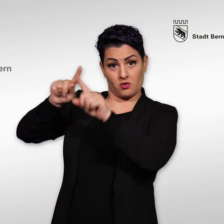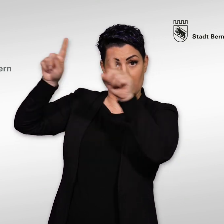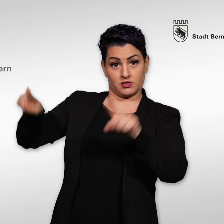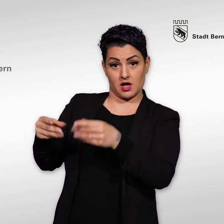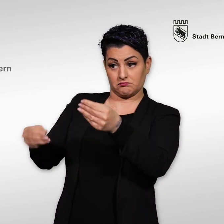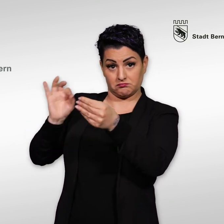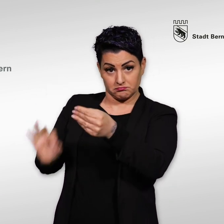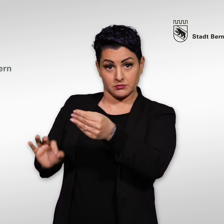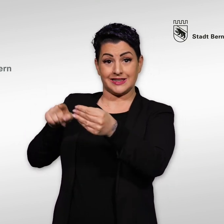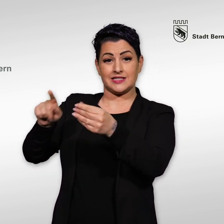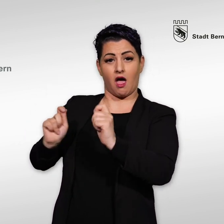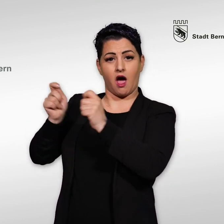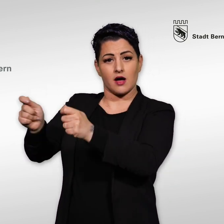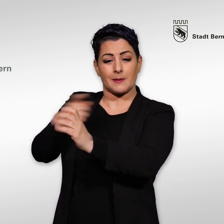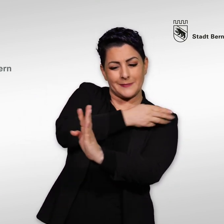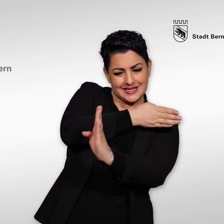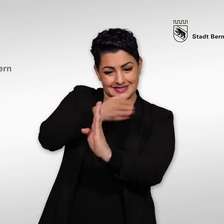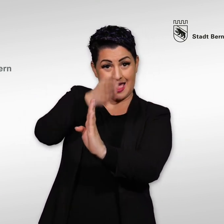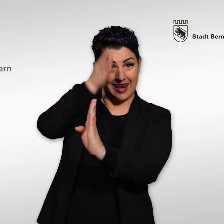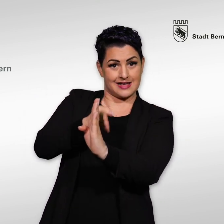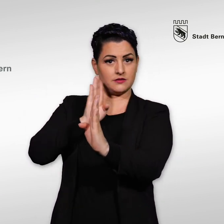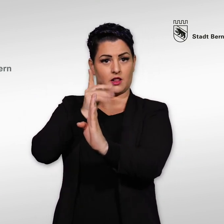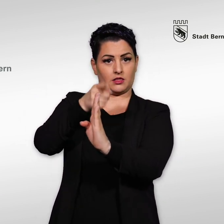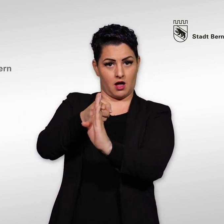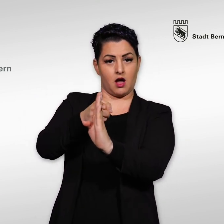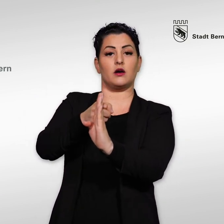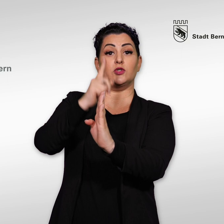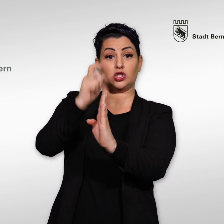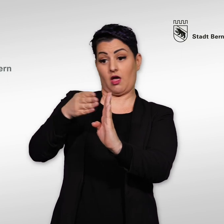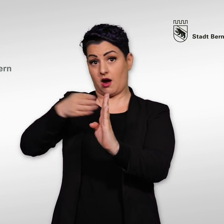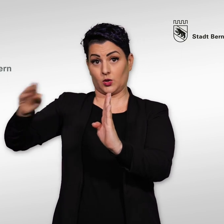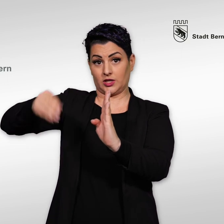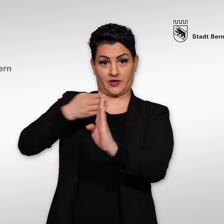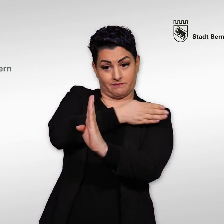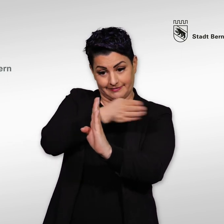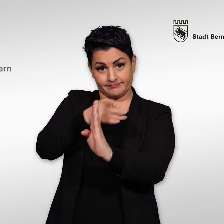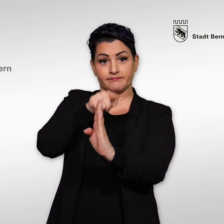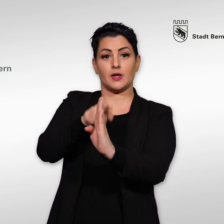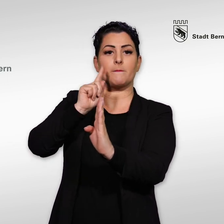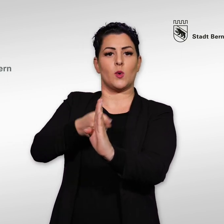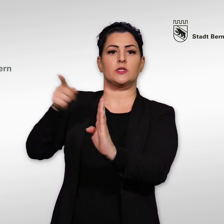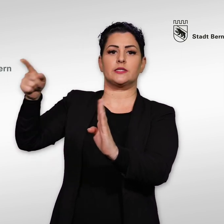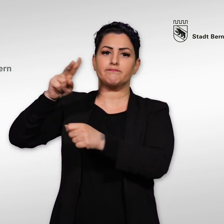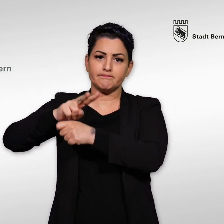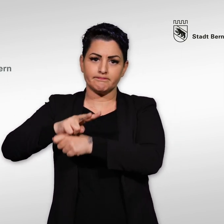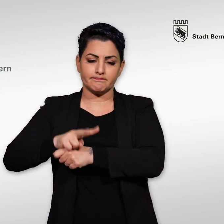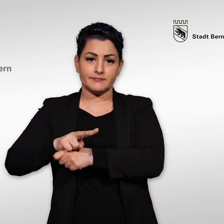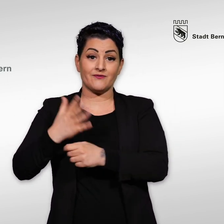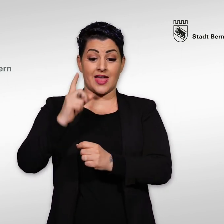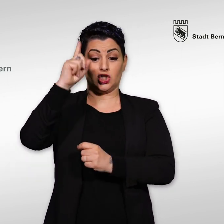Spätestens am letzten Werktag vor Beginn der Unterschriftensammlung ist bei der Stadtkanzlei der bereinigte Unterschriftenbogen zu hinterlegen.